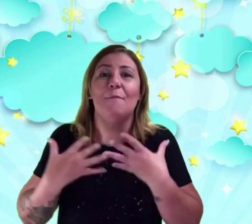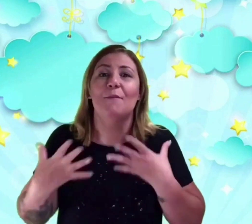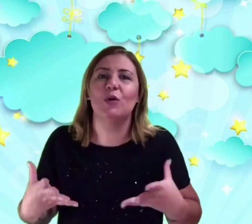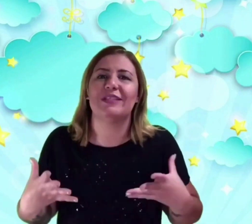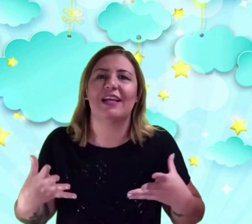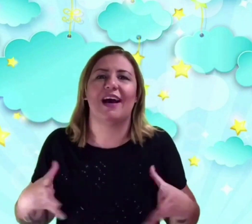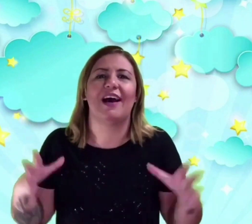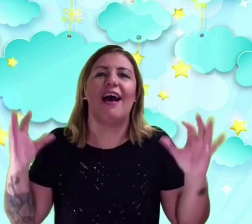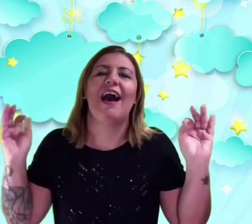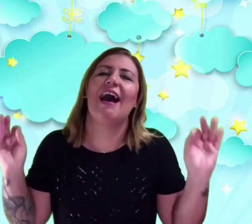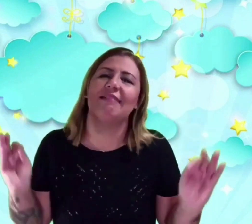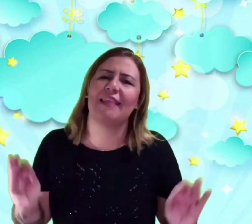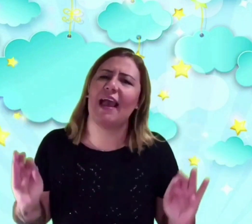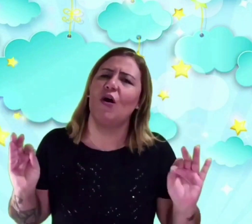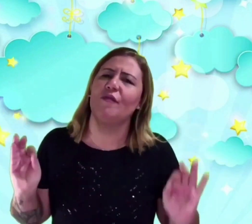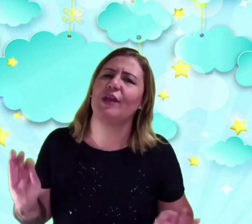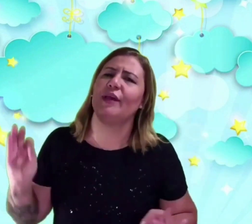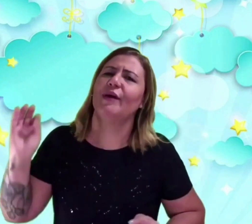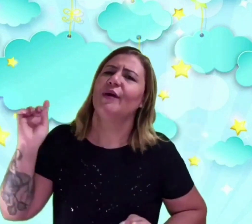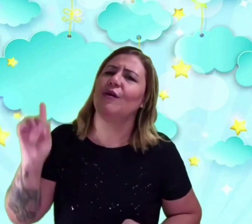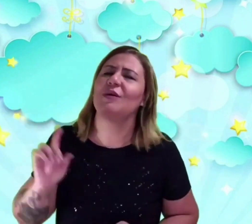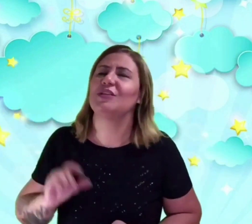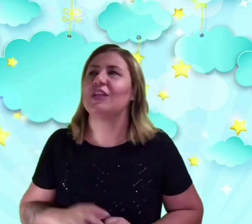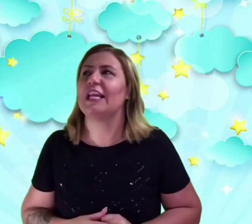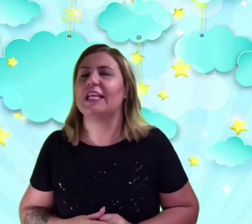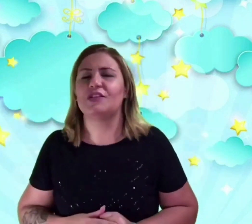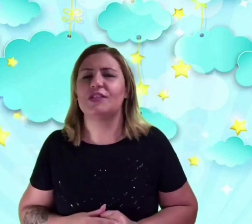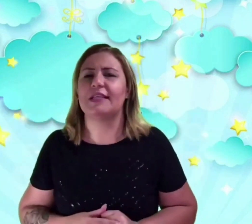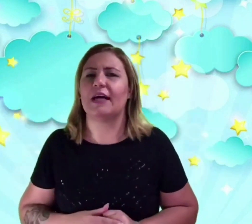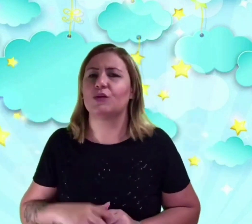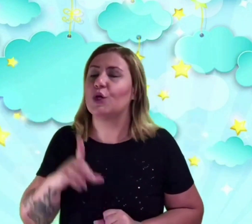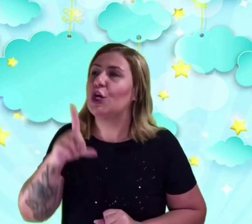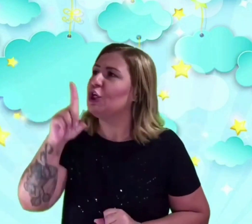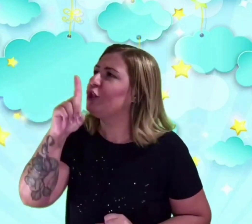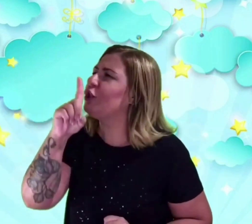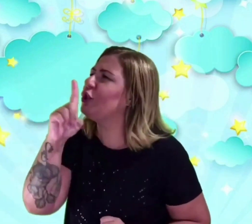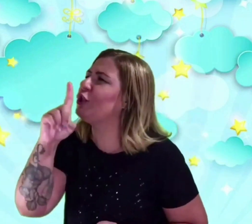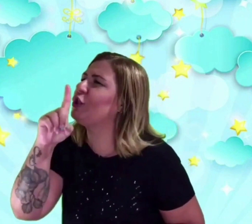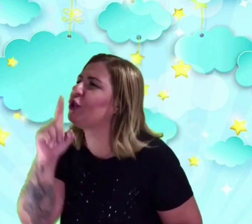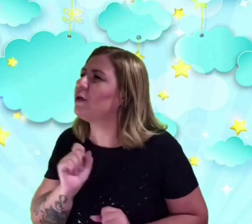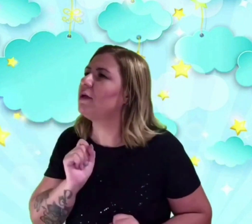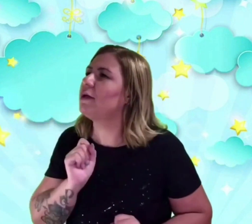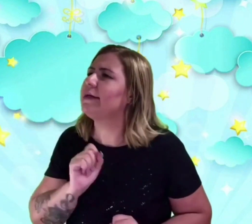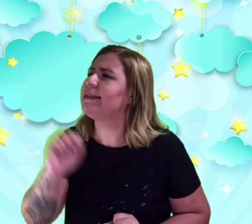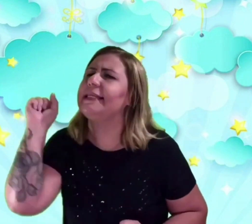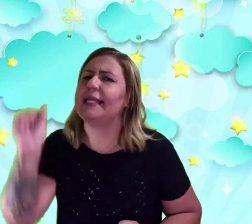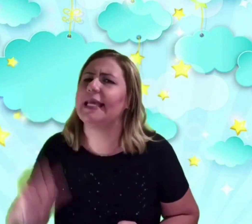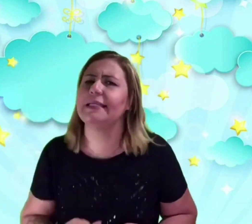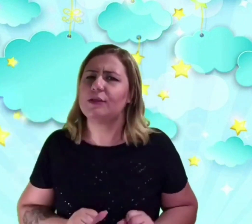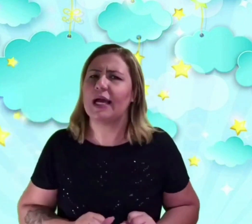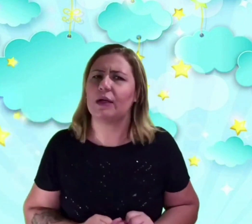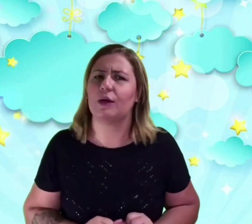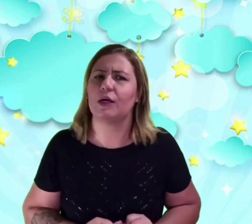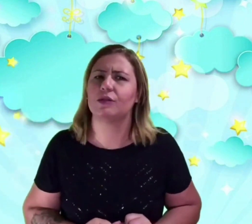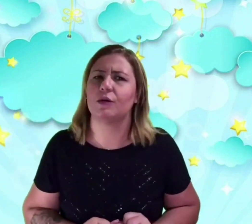música. Até ouvir uma estrelinha dizendo. Shhh! Silêncio, garoto.